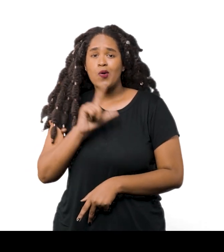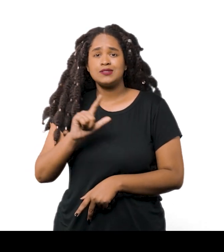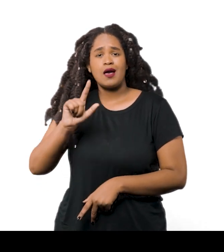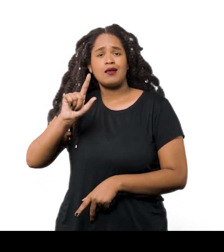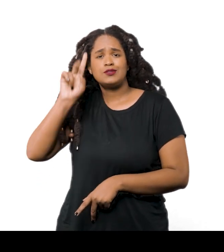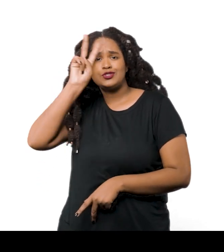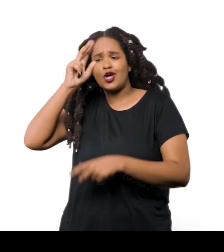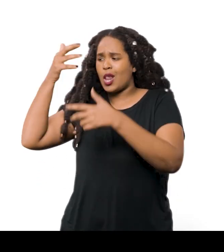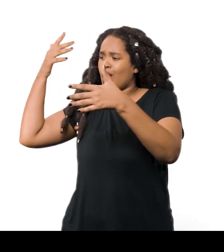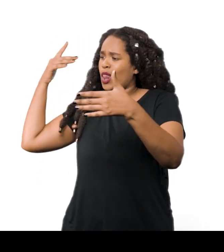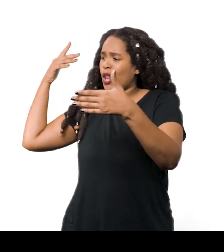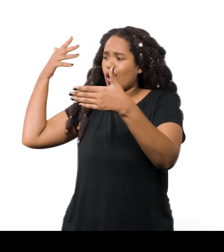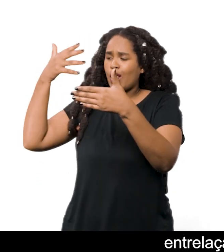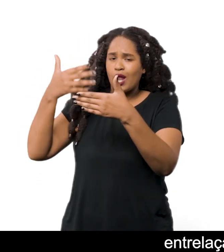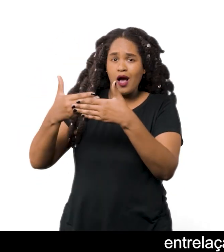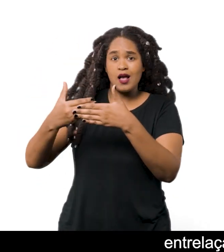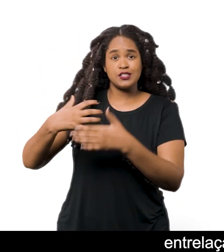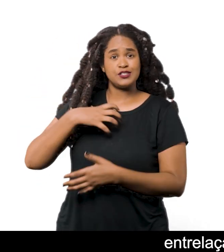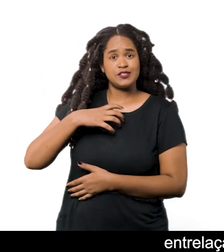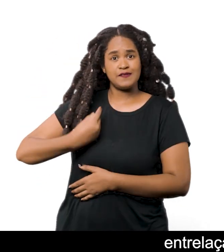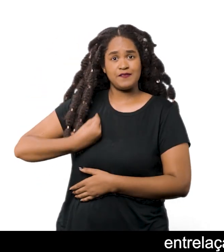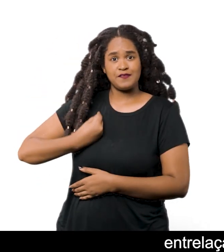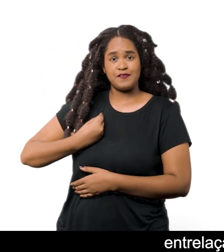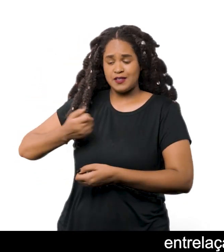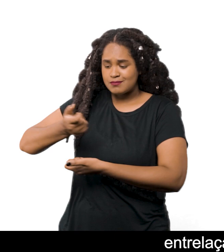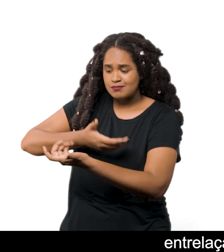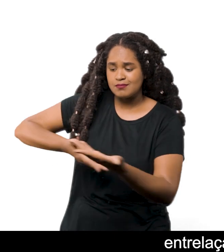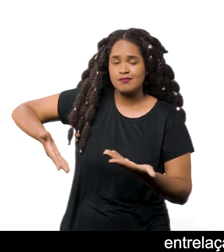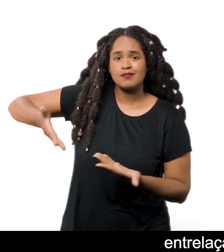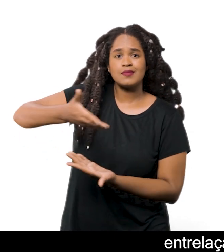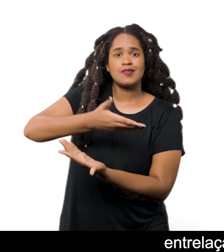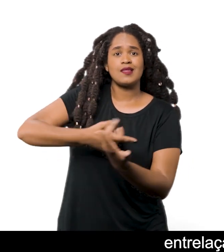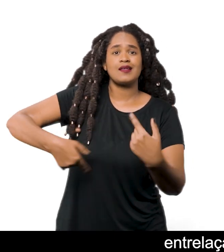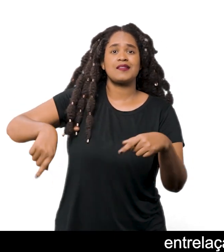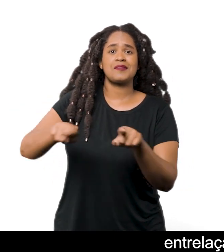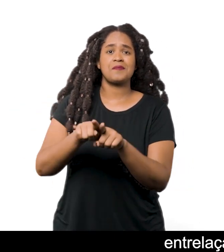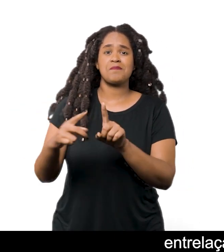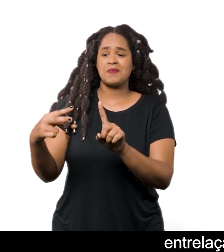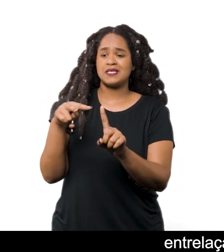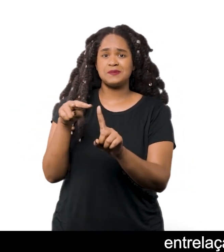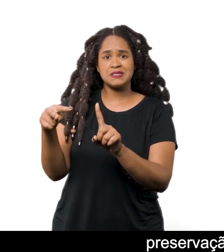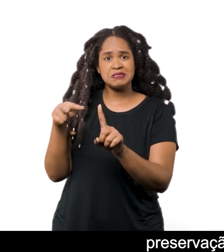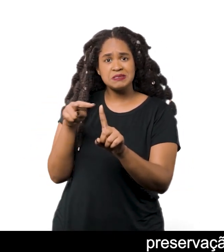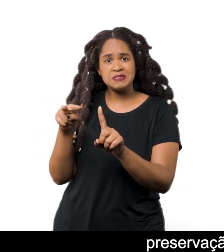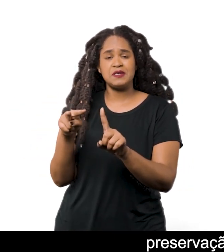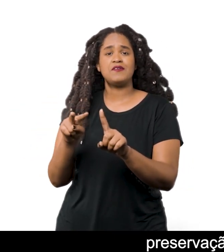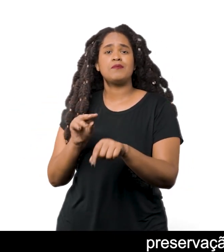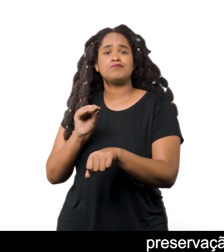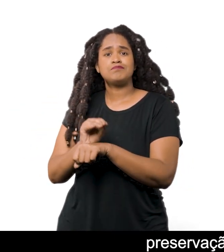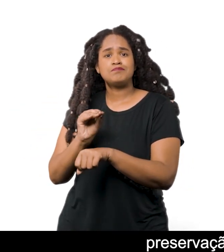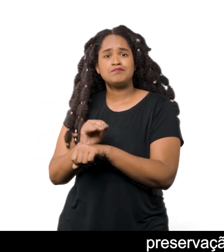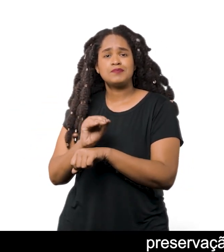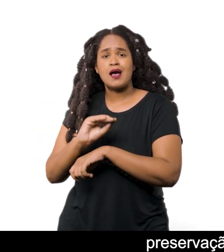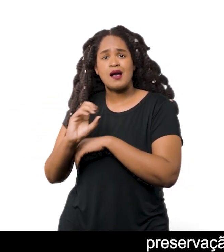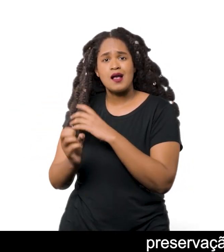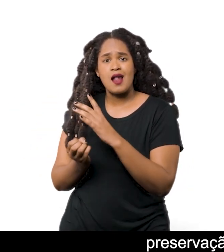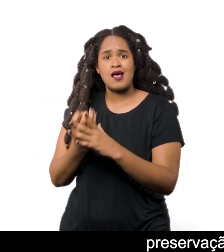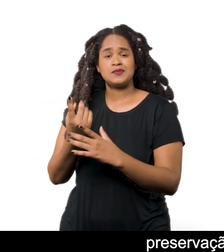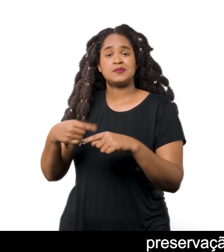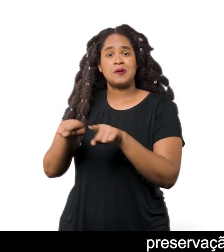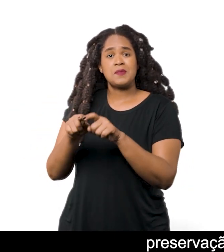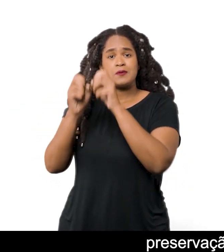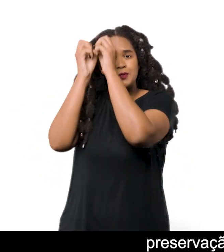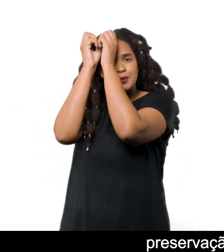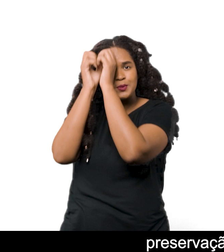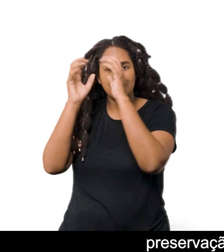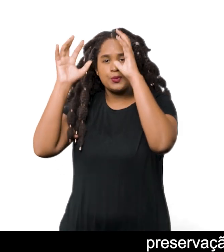e modos de viver Entrelaçando cosmologias e sujeitos na criação, preservação e reivindicação de